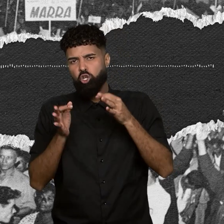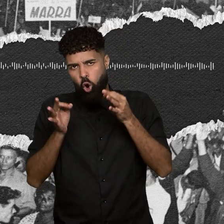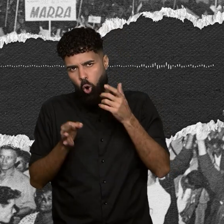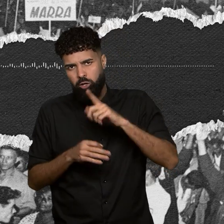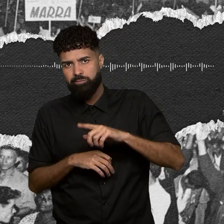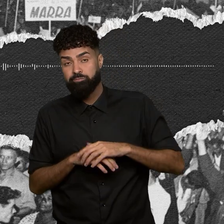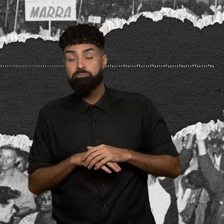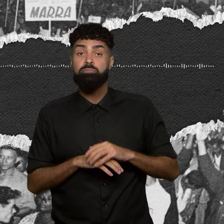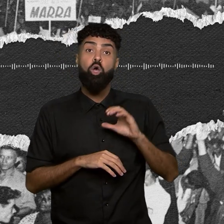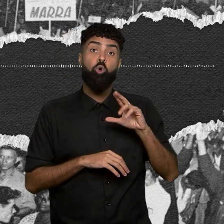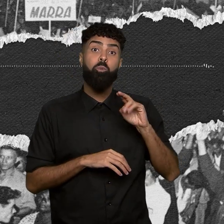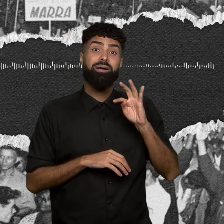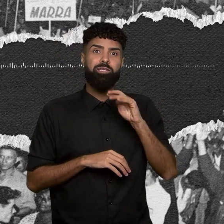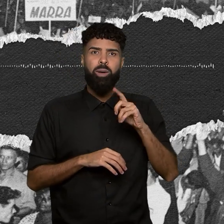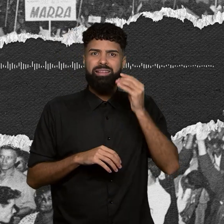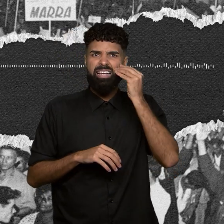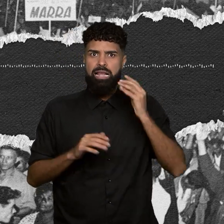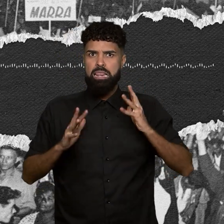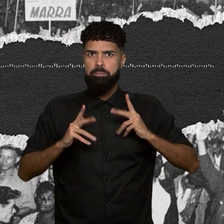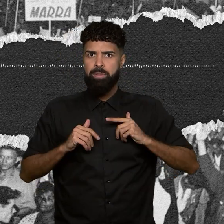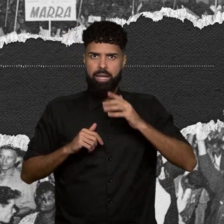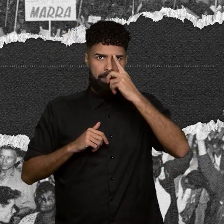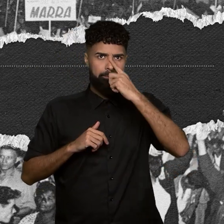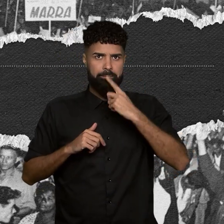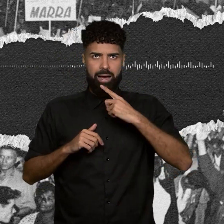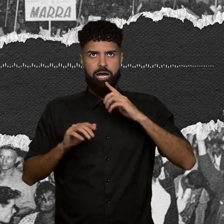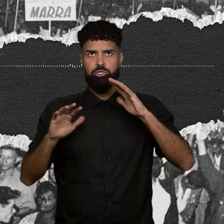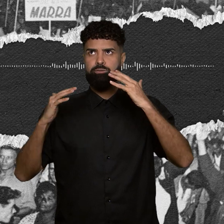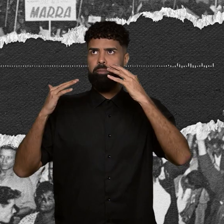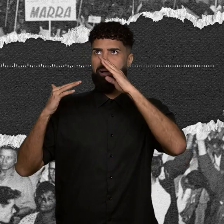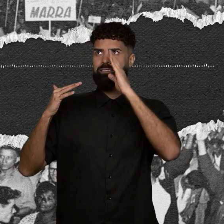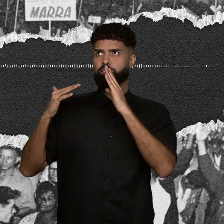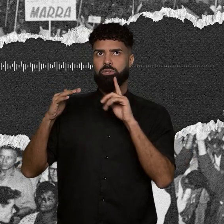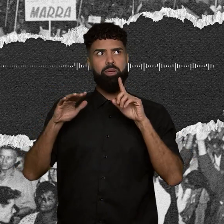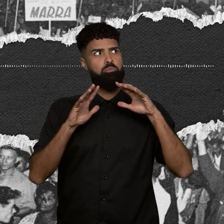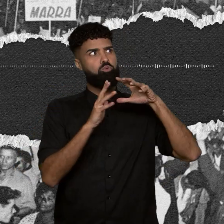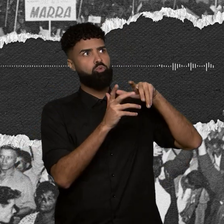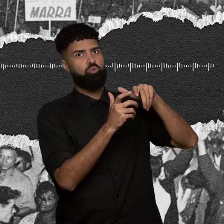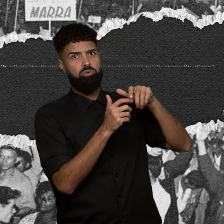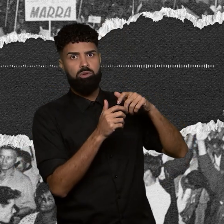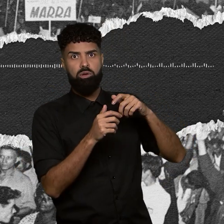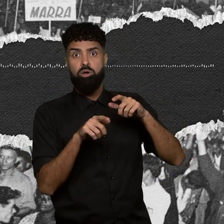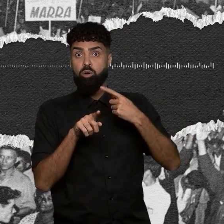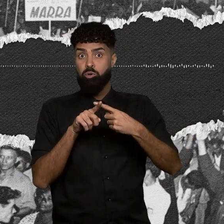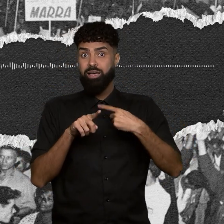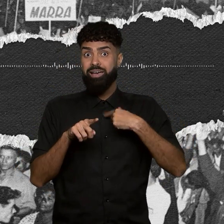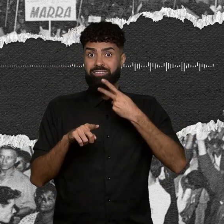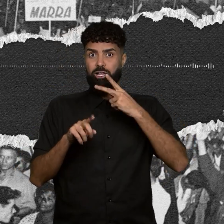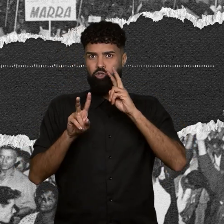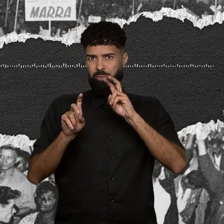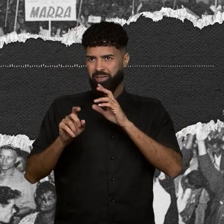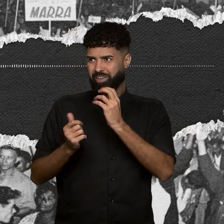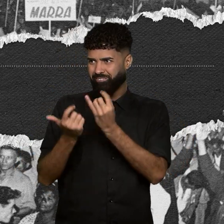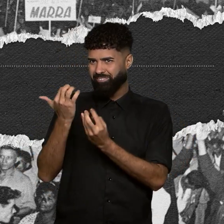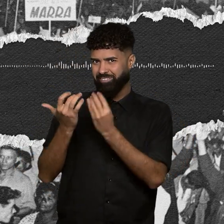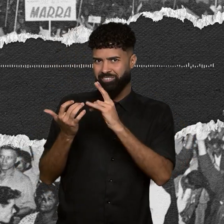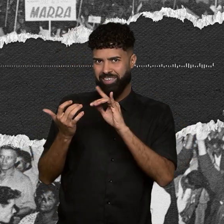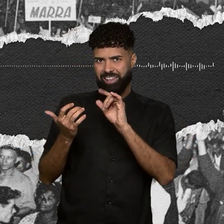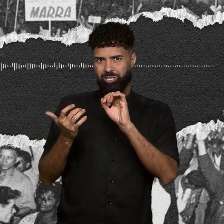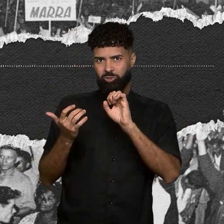reabilitar a sua imagem perante o Brasil e o mundo. Tanto que a fonte destacada pra falar do incêndio da Vila Socor com a gente foi o secretário de